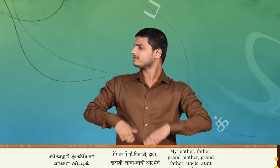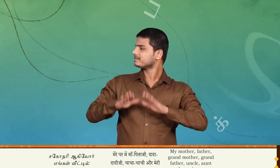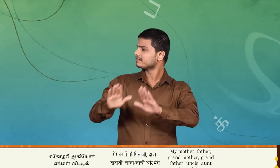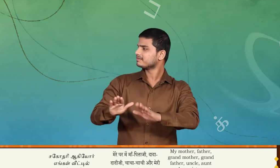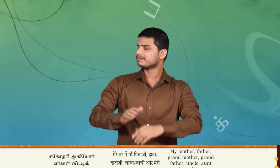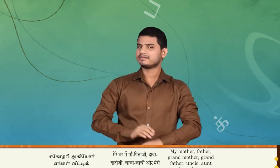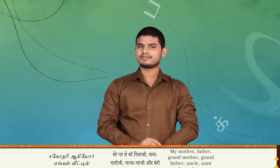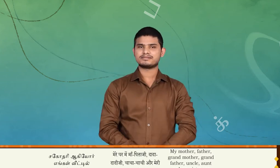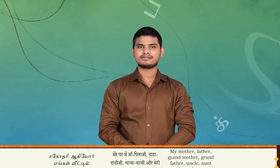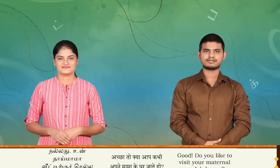உள்ளனர்